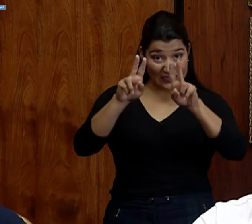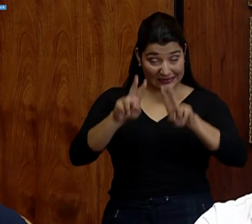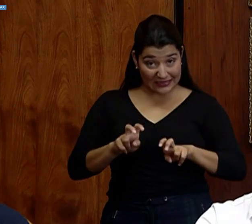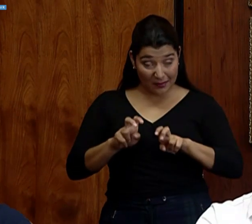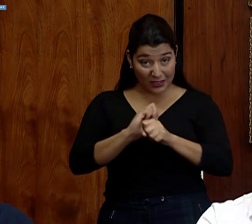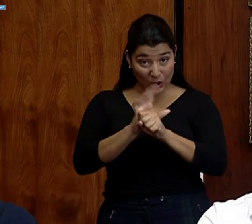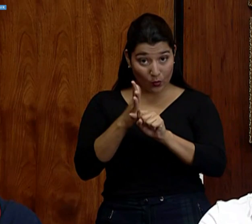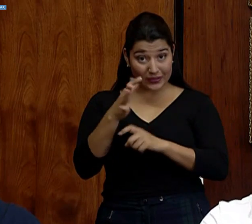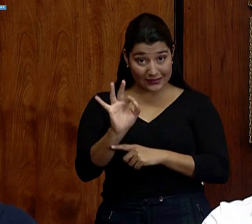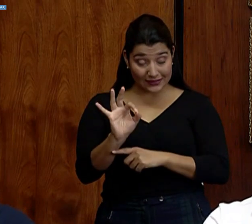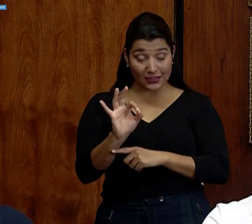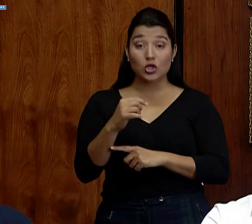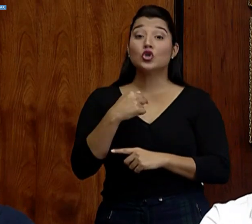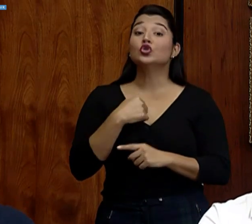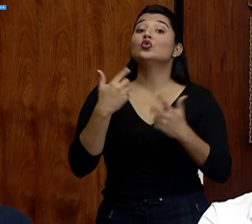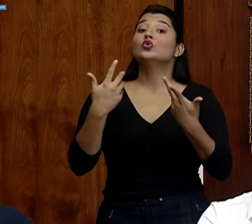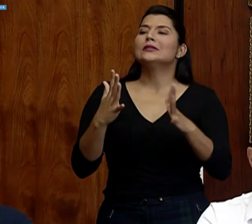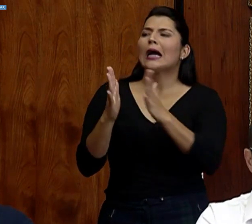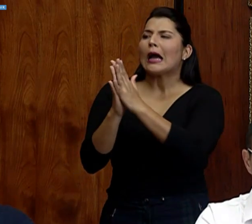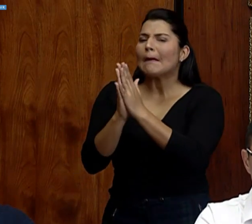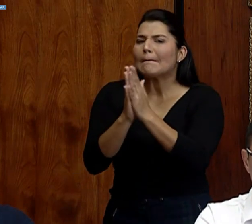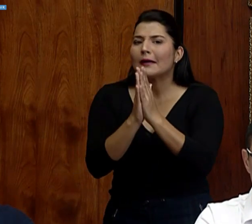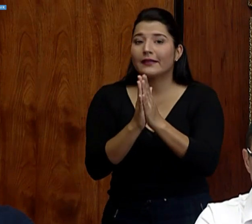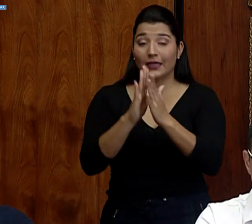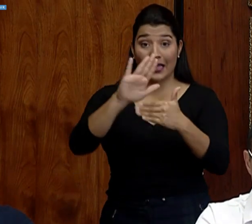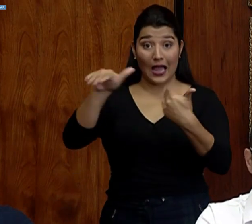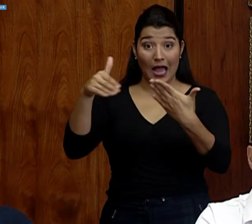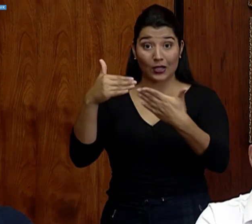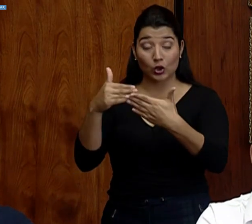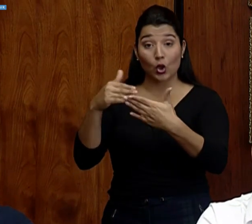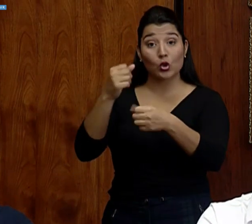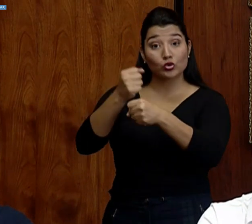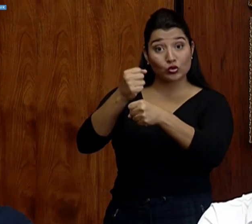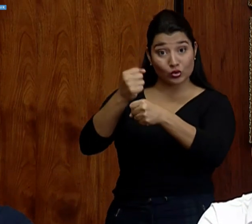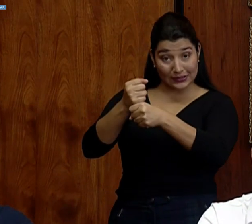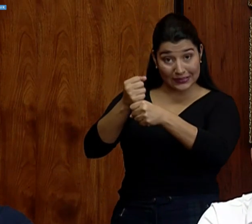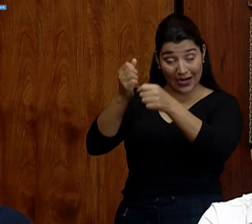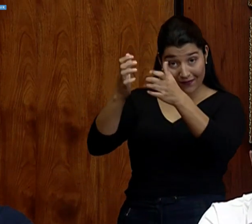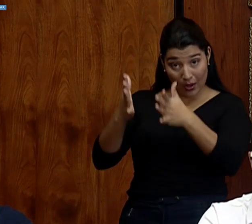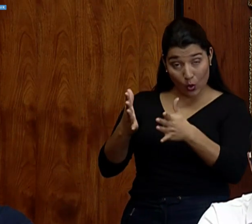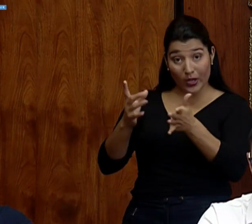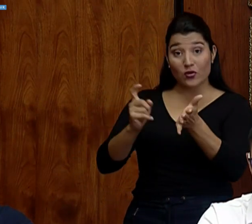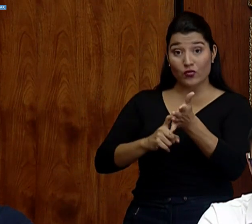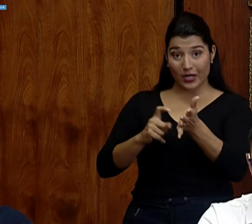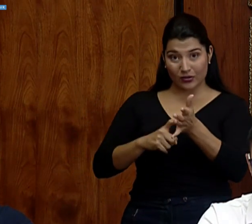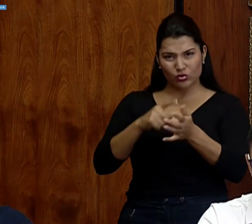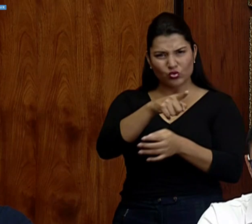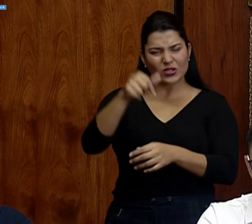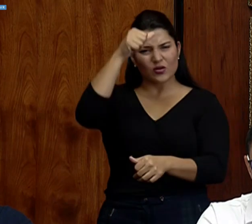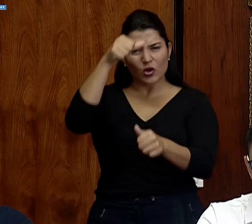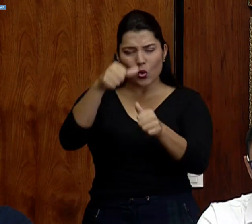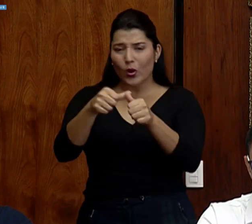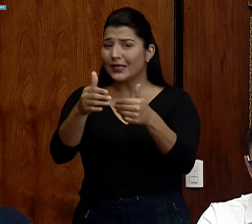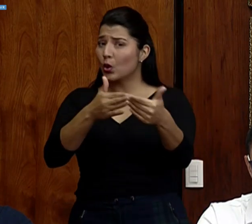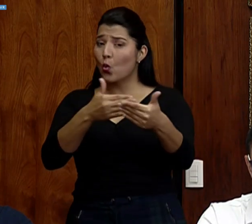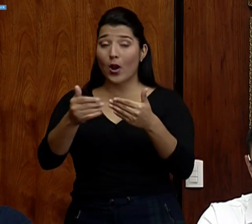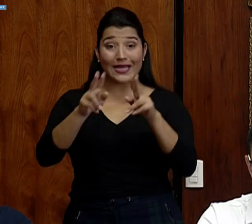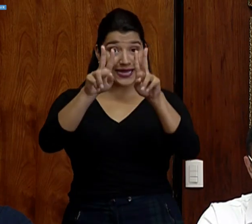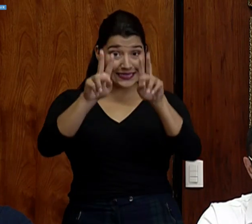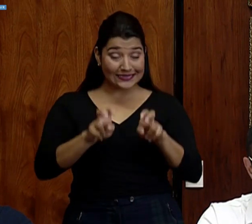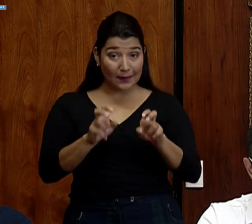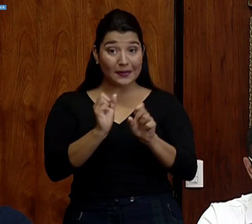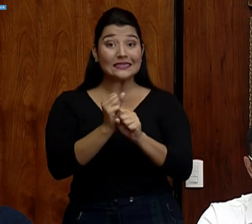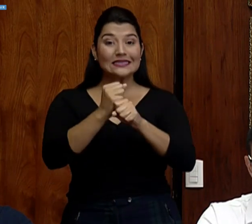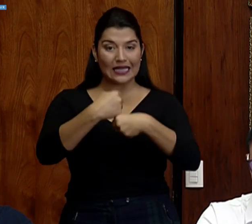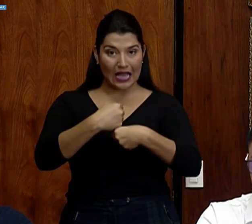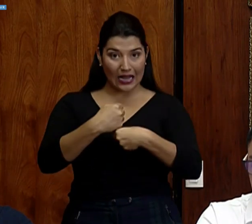solicitado a todo el personal que trabaja en el área de registro, recordemos que en nuestro país cualquier prueba que se haga con respecto a